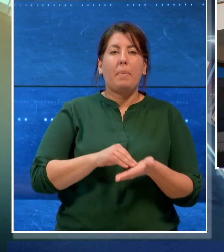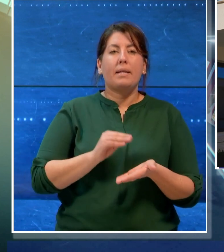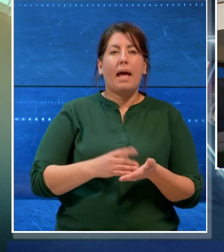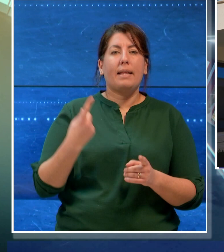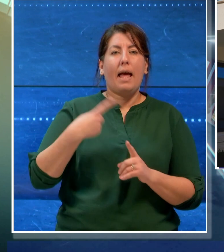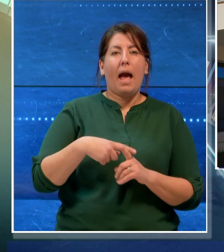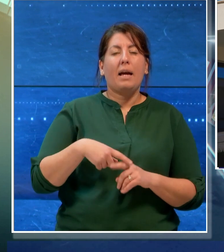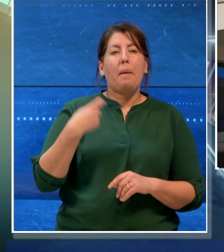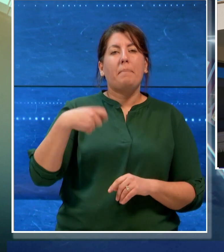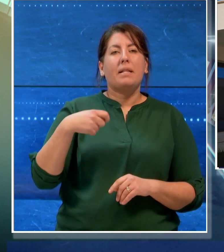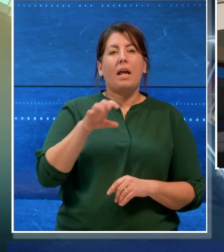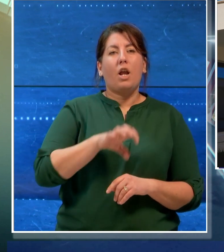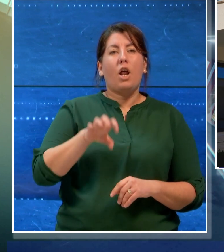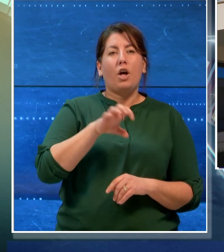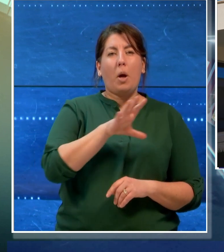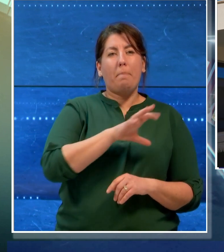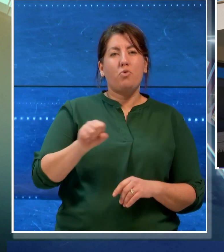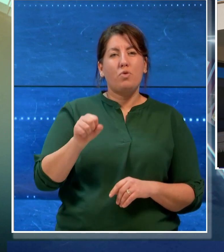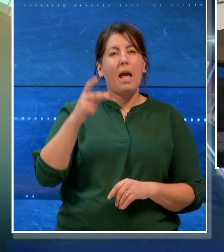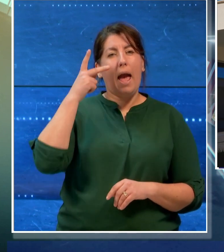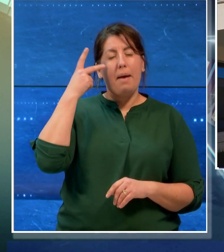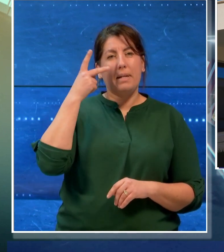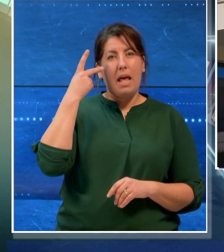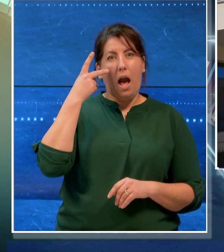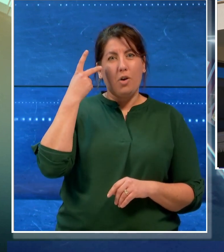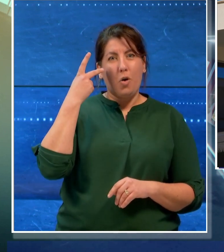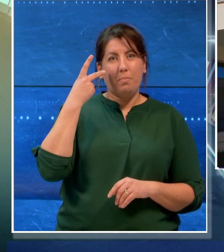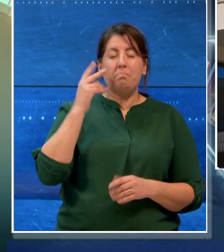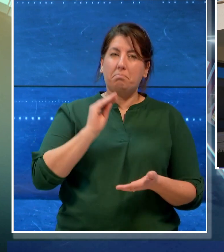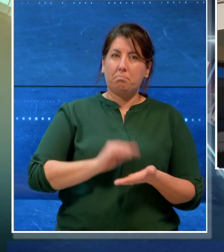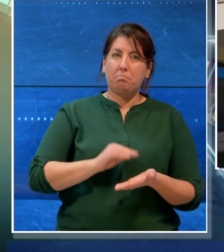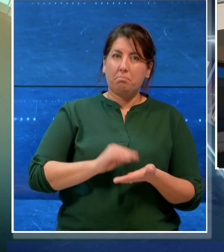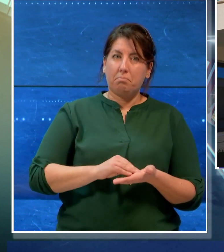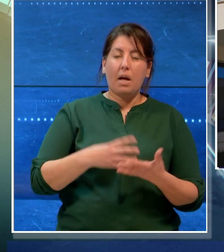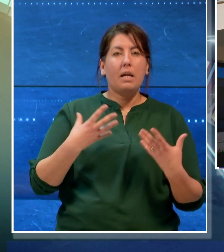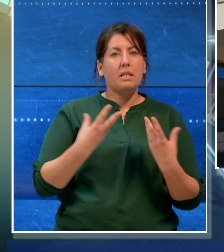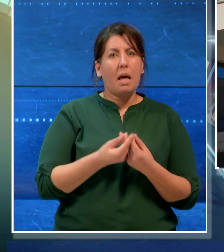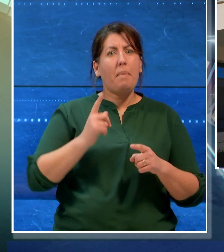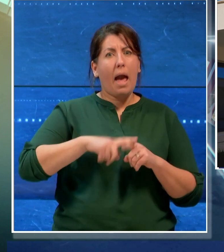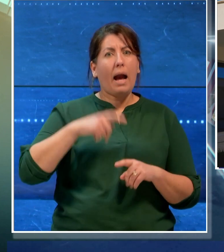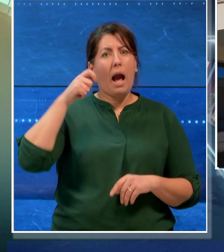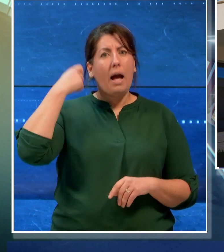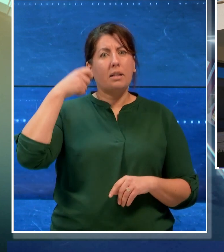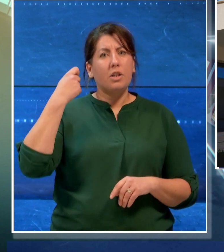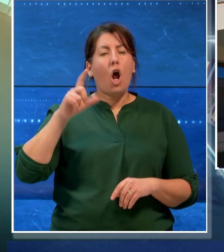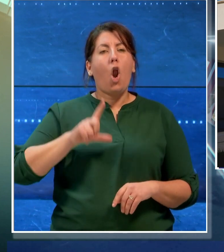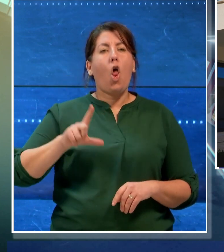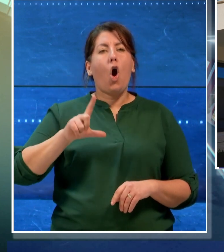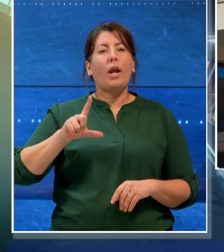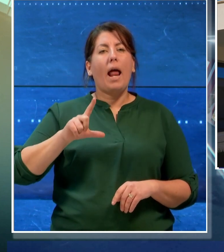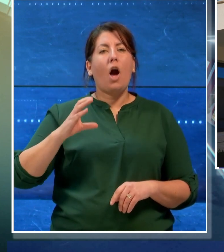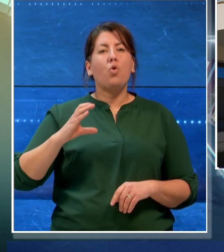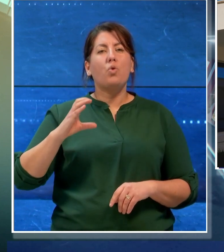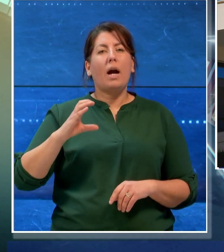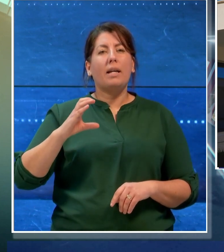della regione Puglia, Michele Emiliano, e di Lorella Cuccarini, madrina di